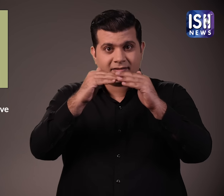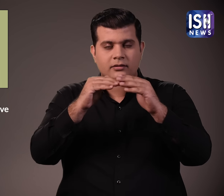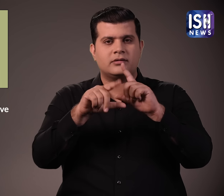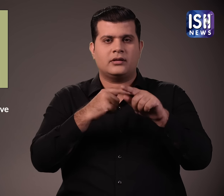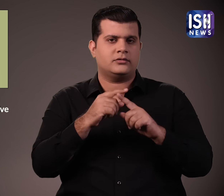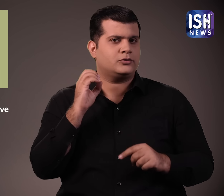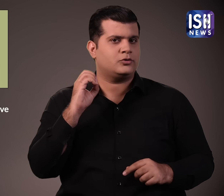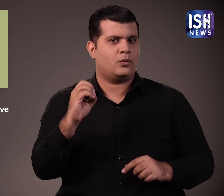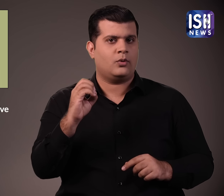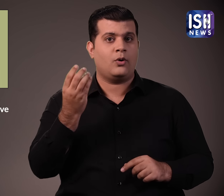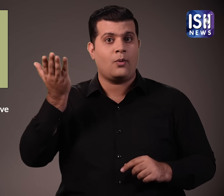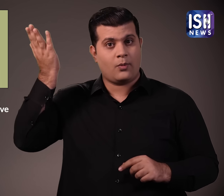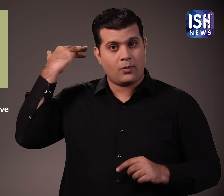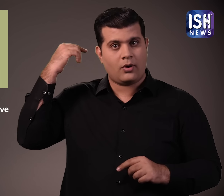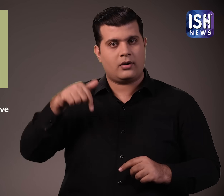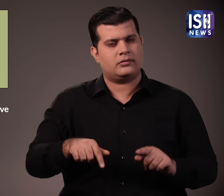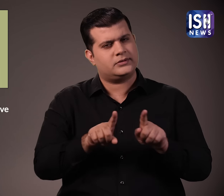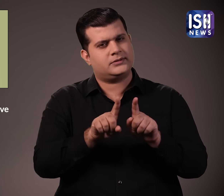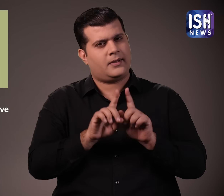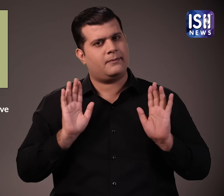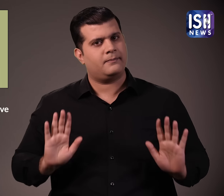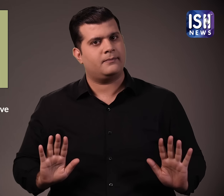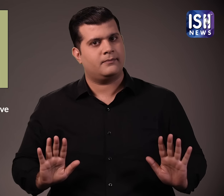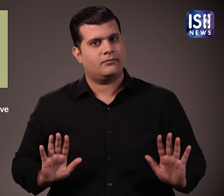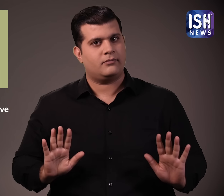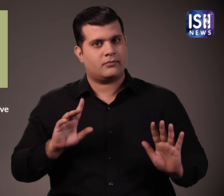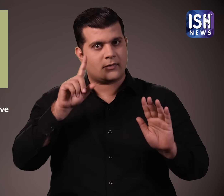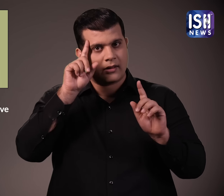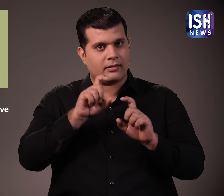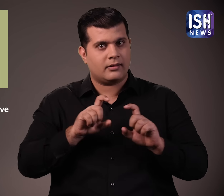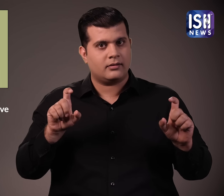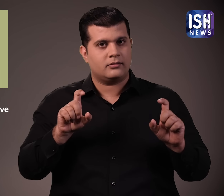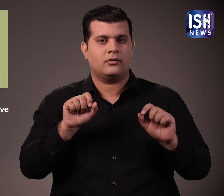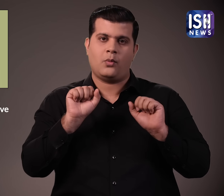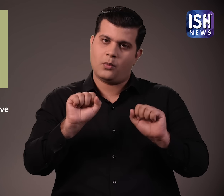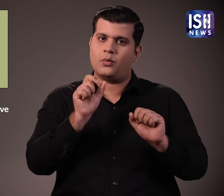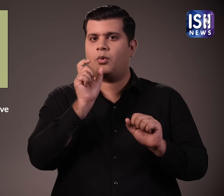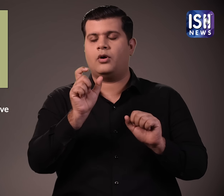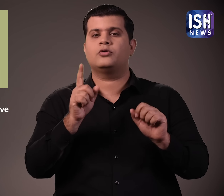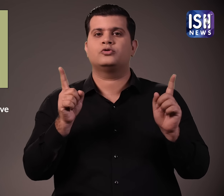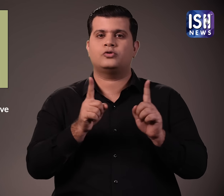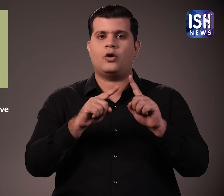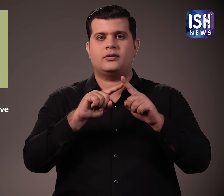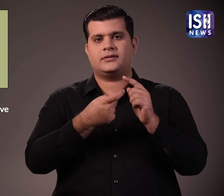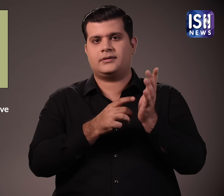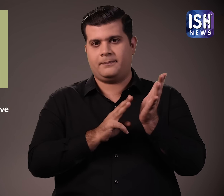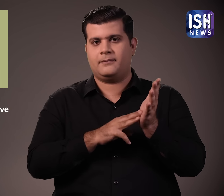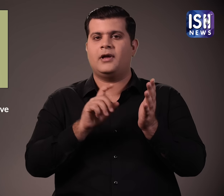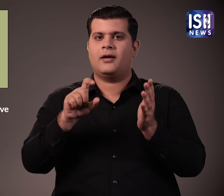तो आपको कर का भुगतान करने से चूट दी गई है पुरानी और नई कर व्यवस्था में यह समान है इसे Short